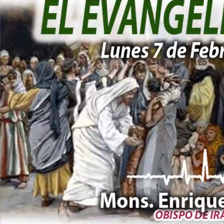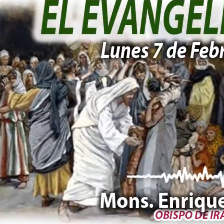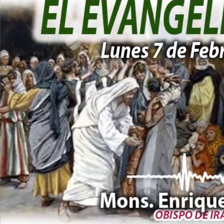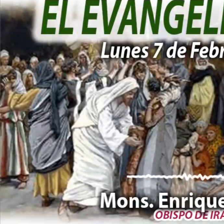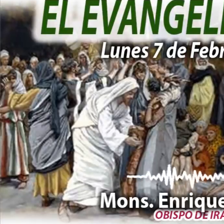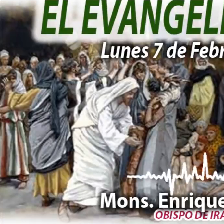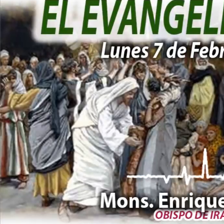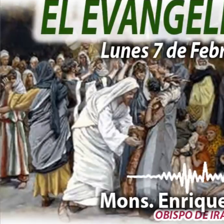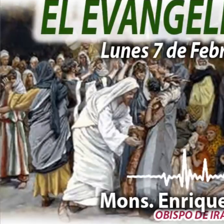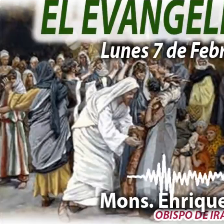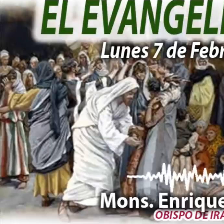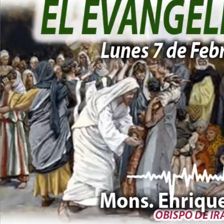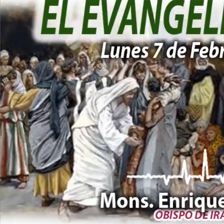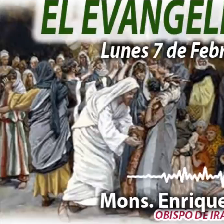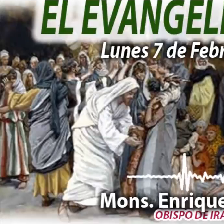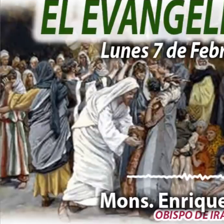de Esperanza.